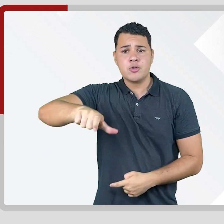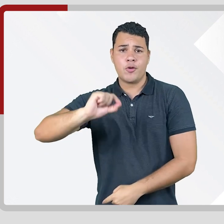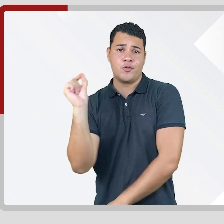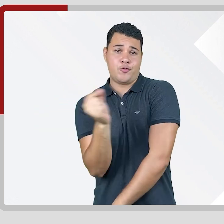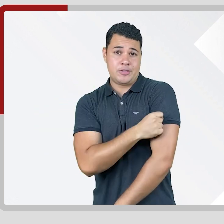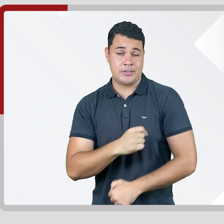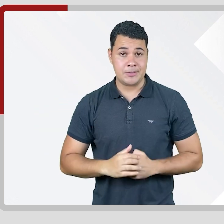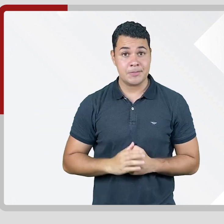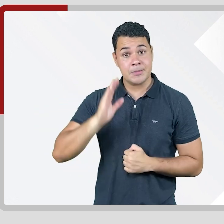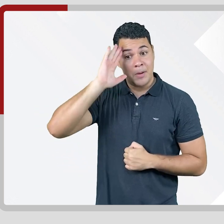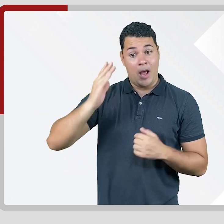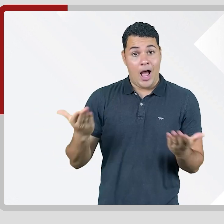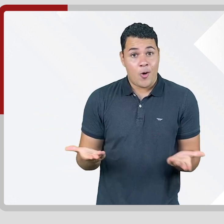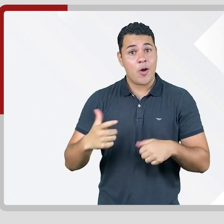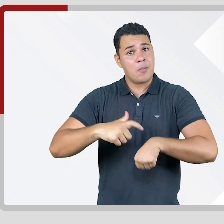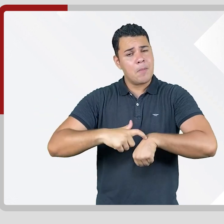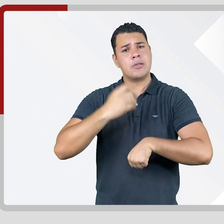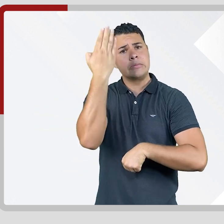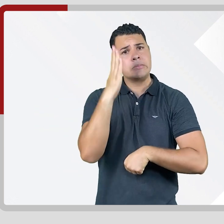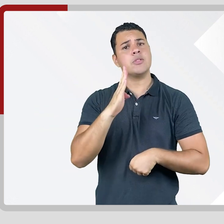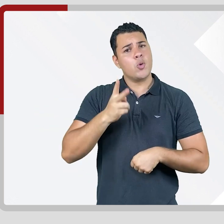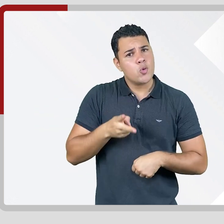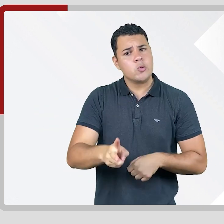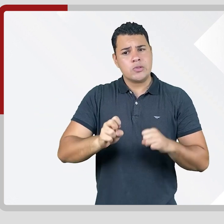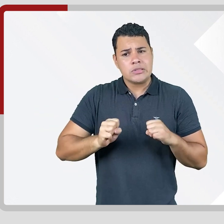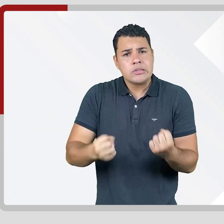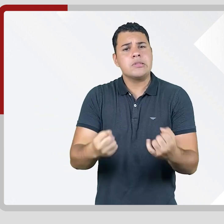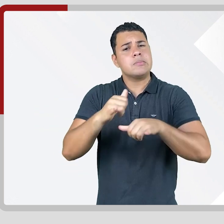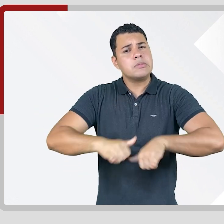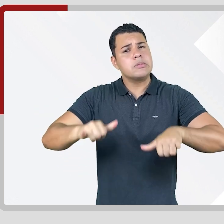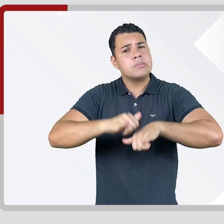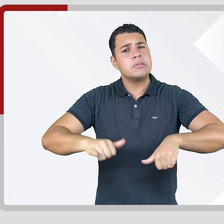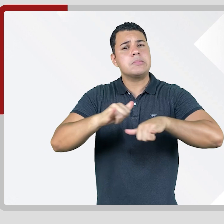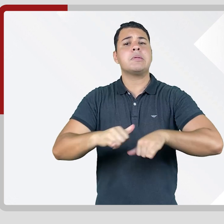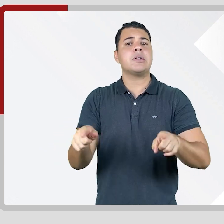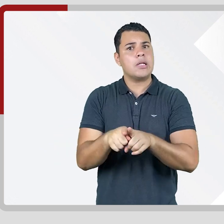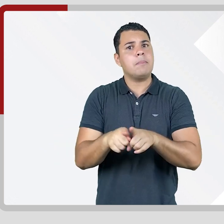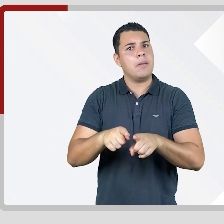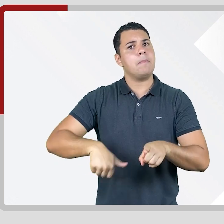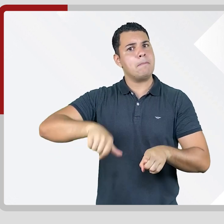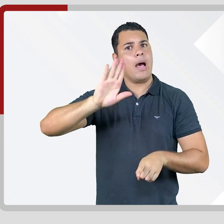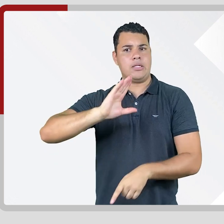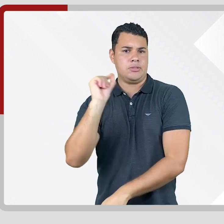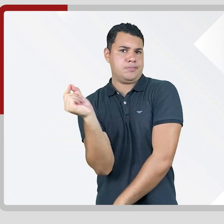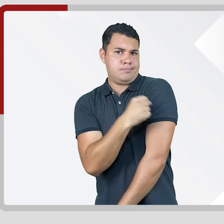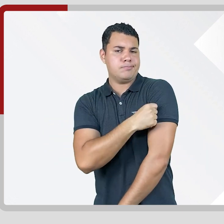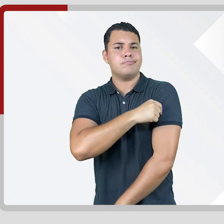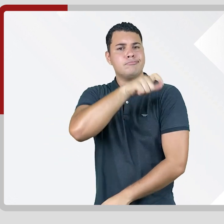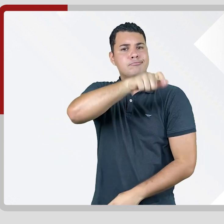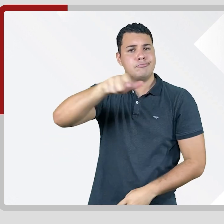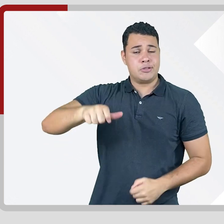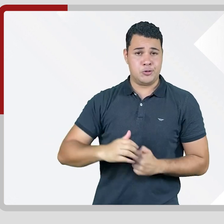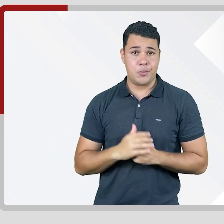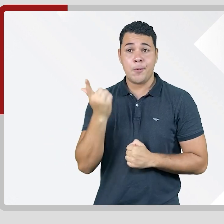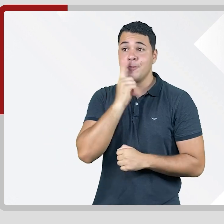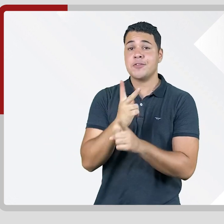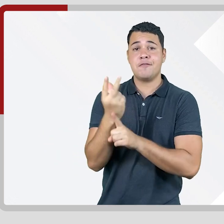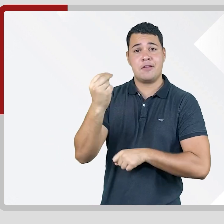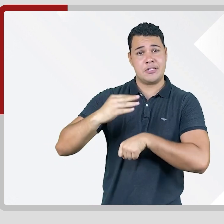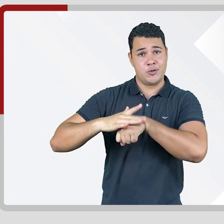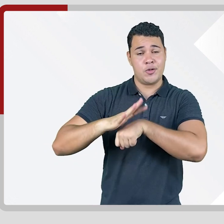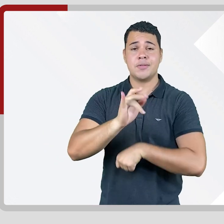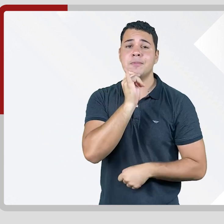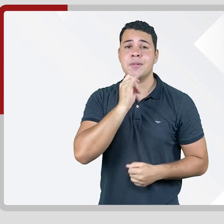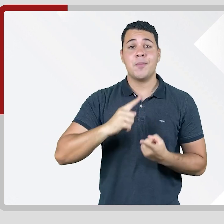de reforçar a importância das vacinas no momento em que o Brasil se esforça para elevar os índices de